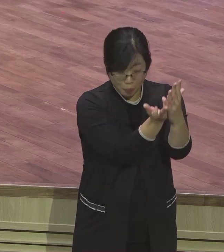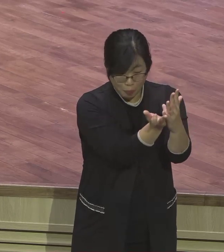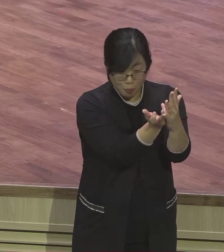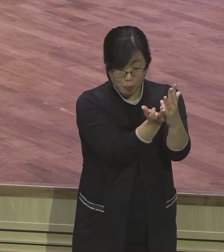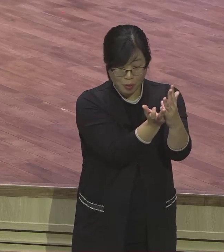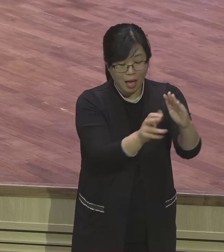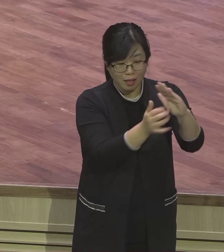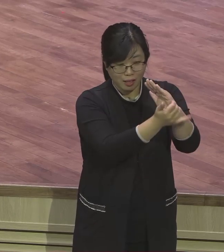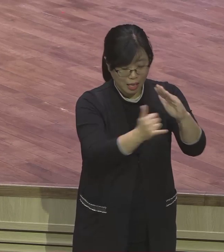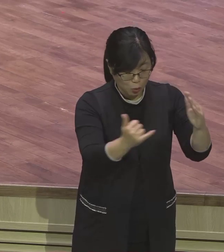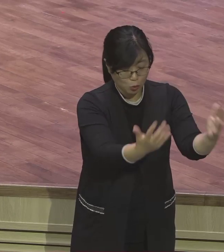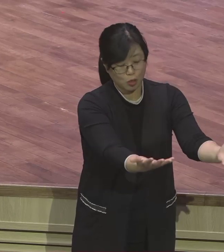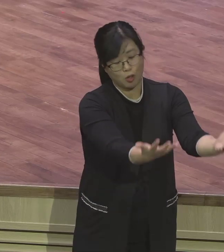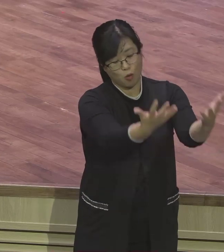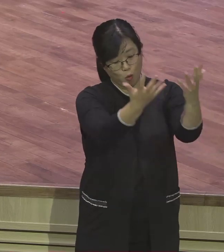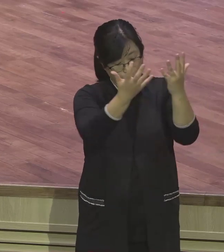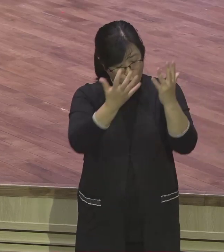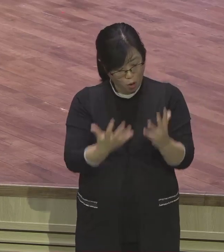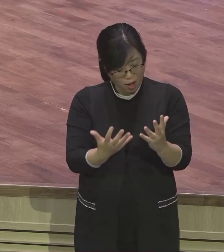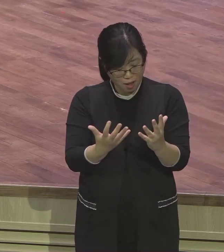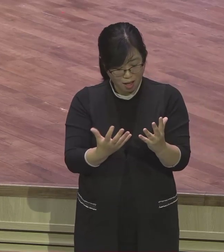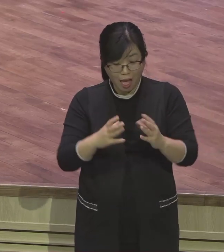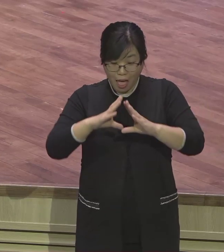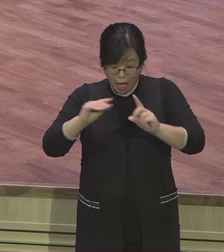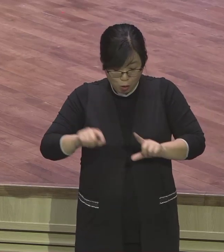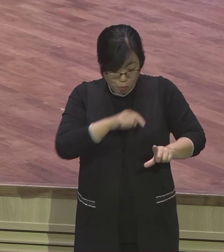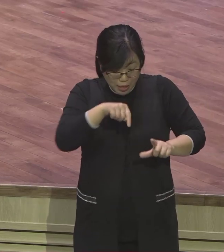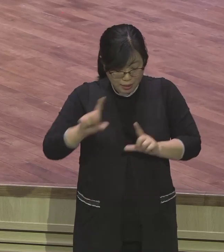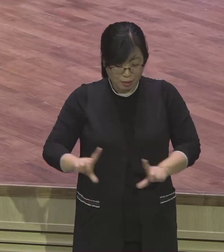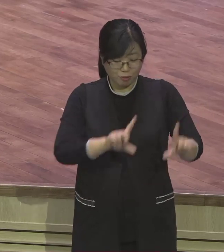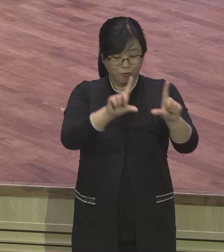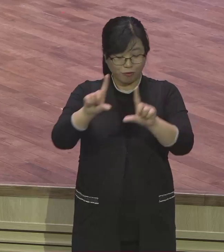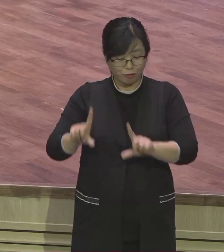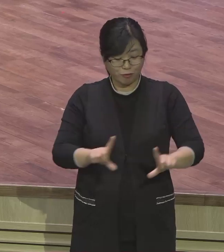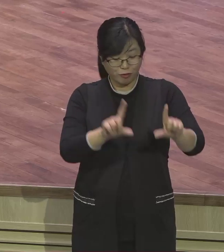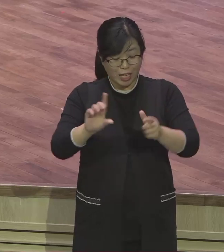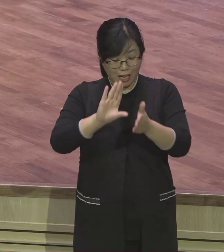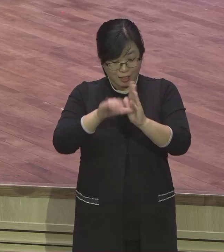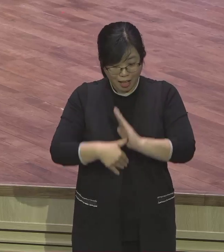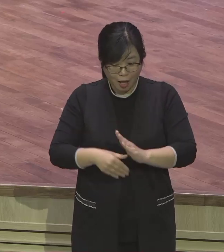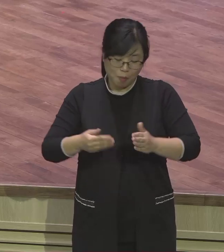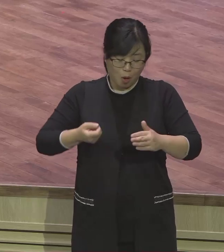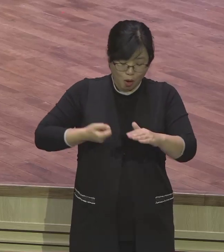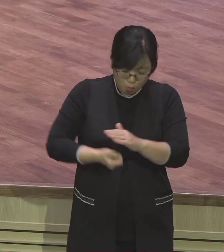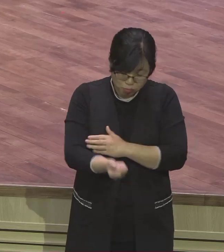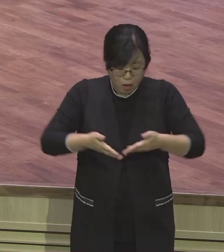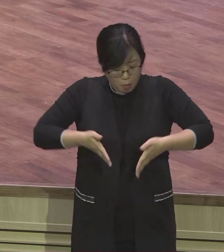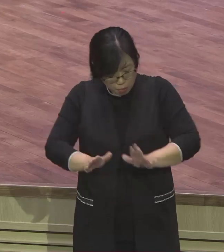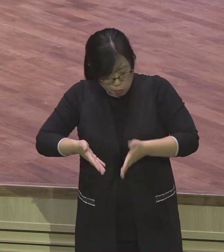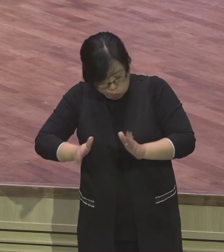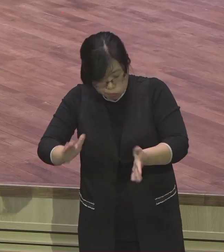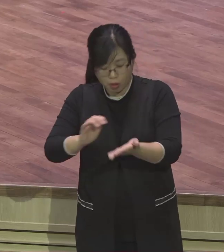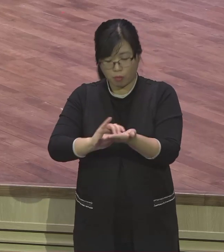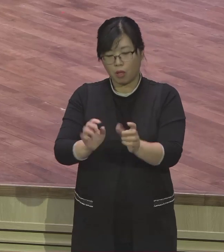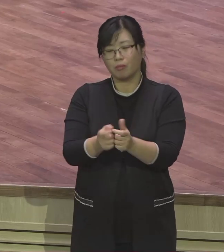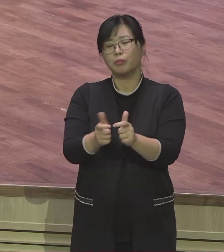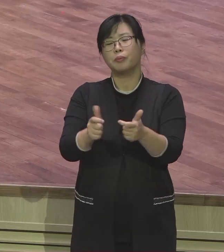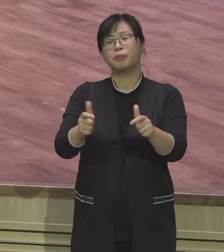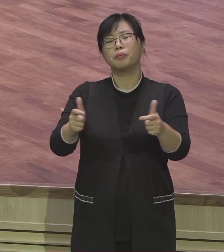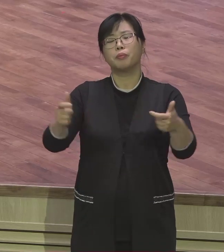약속대로 생육하고 번성을 했어요. 생육하고 번성을 하게 됐는데 당시 이스라엘 백신들이 거주했던 고센